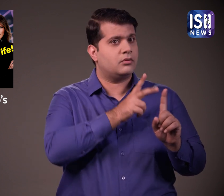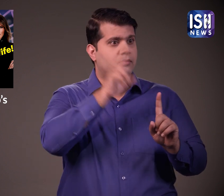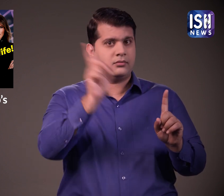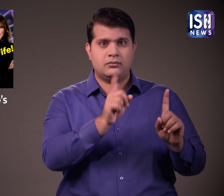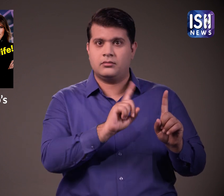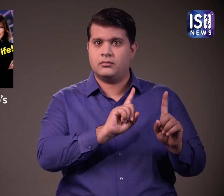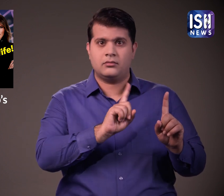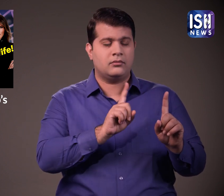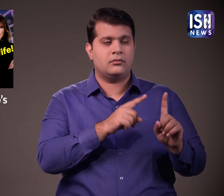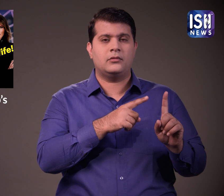की धमकी दी गई